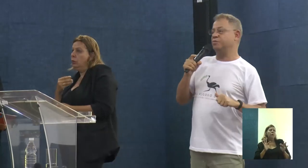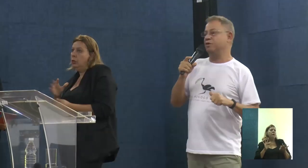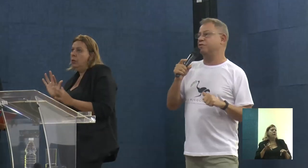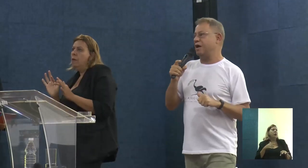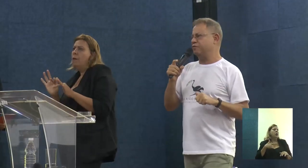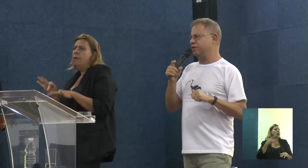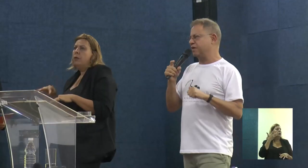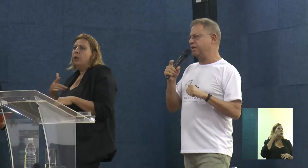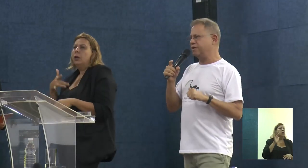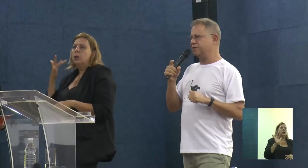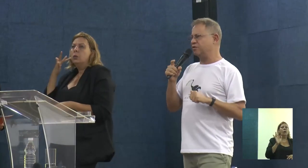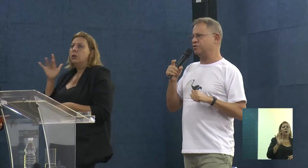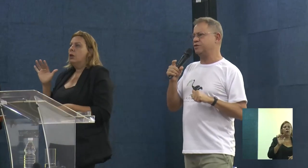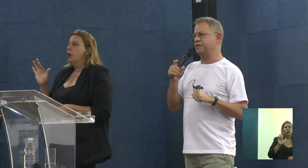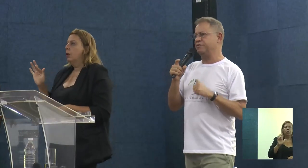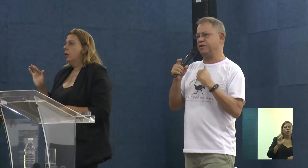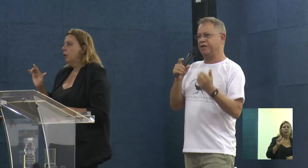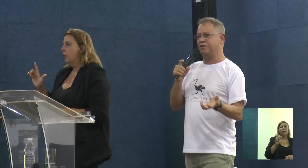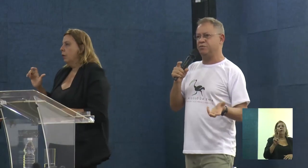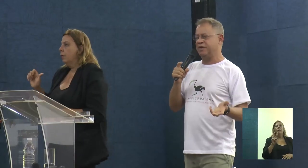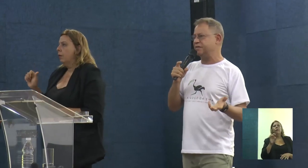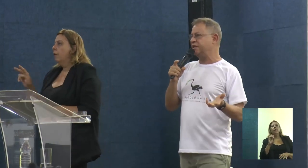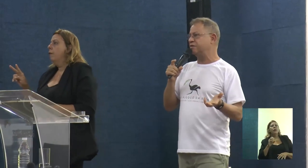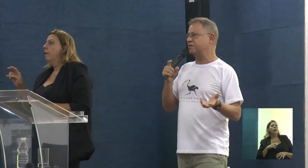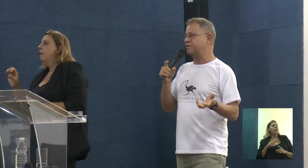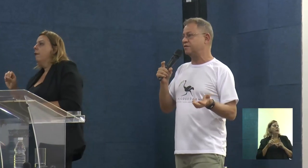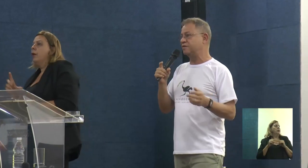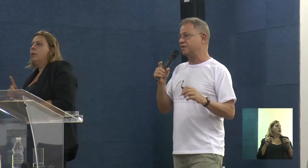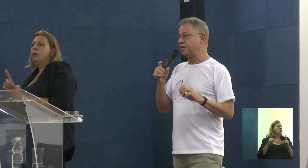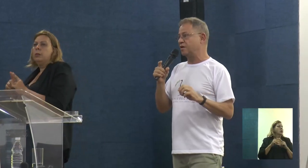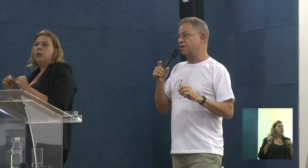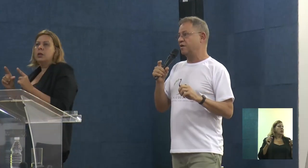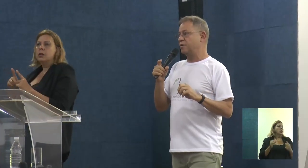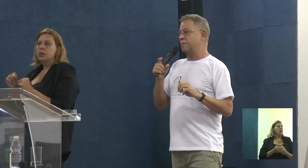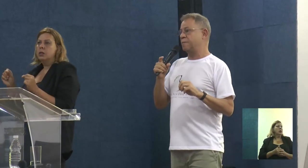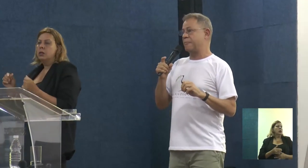eu não sei se o nosso amigo Flávio está aqui, ou se teve que ir, de Brasília.